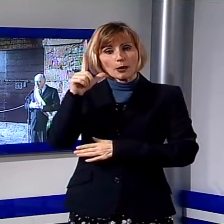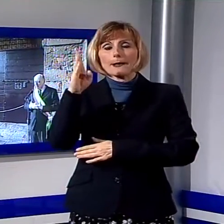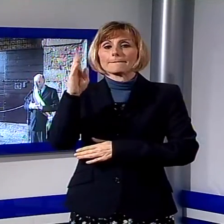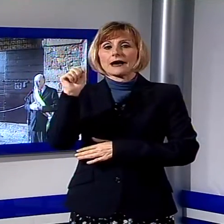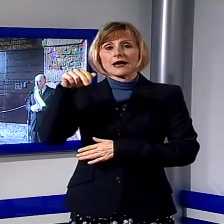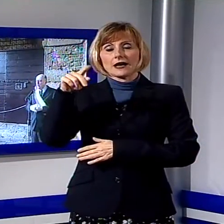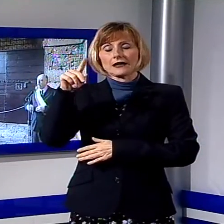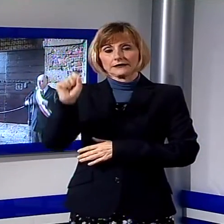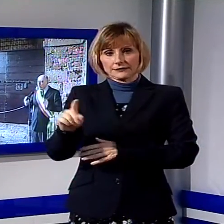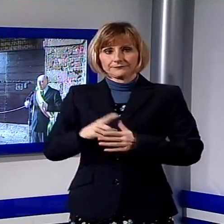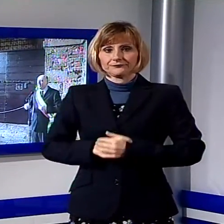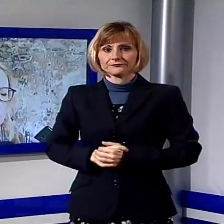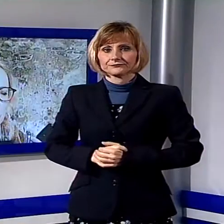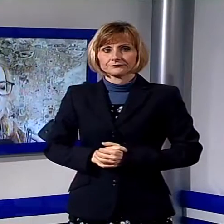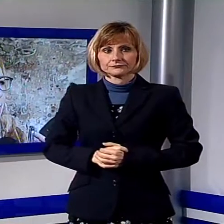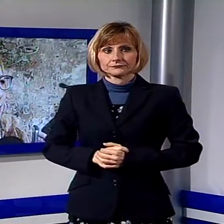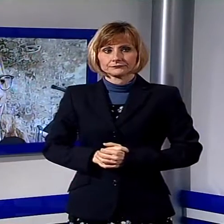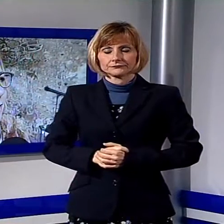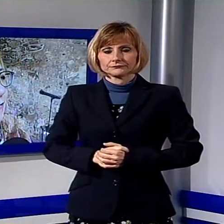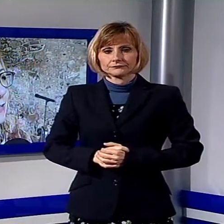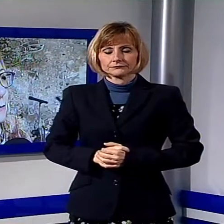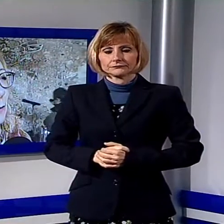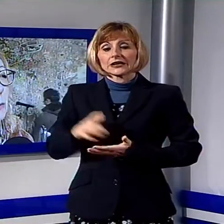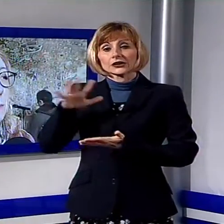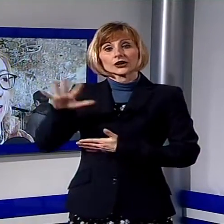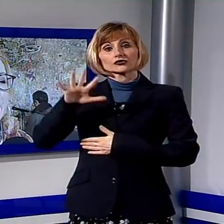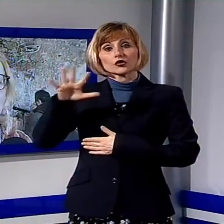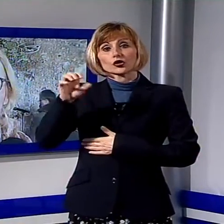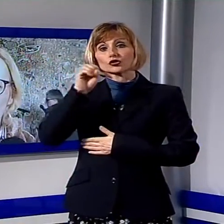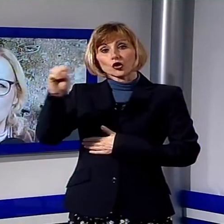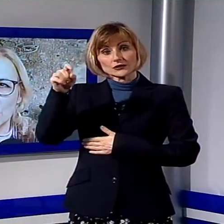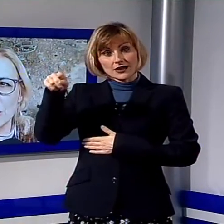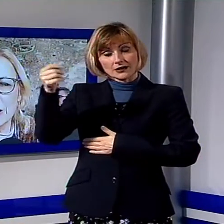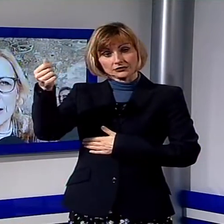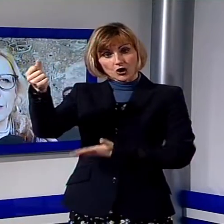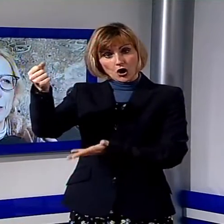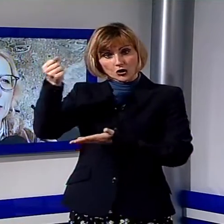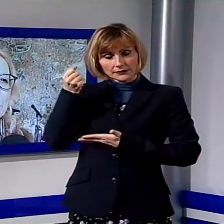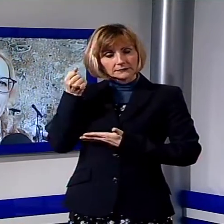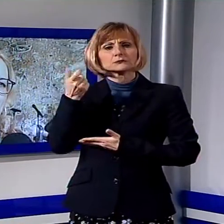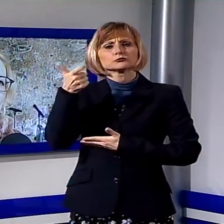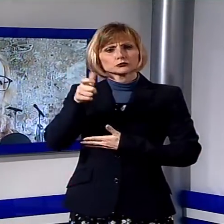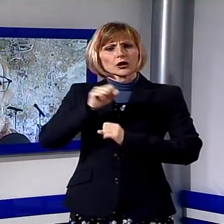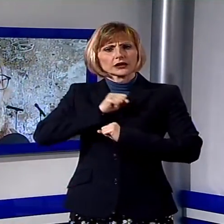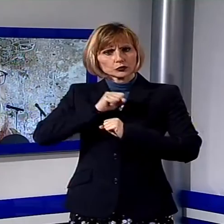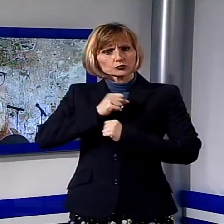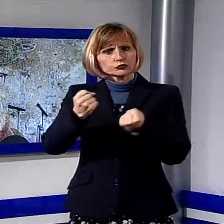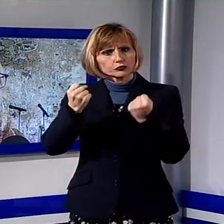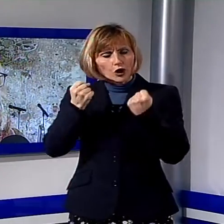Sì, è un'opera sulla quale la Regione Toscana ha investito molto perché ha creduto e soprattutto perché si tratta di un intervento